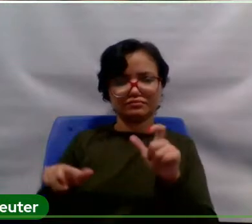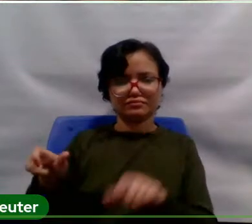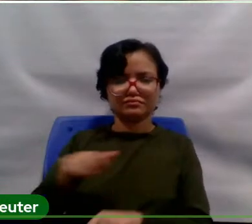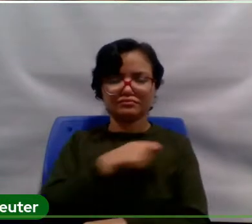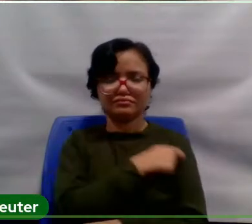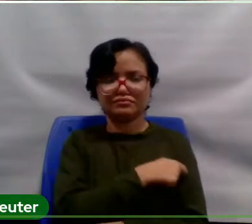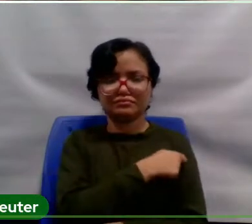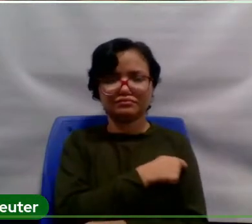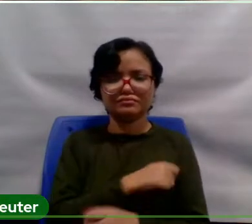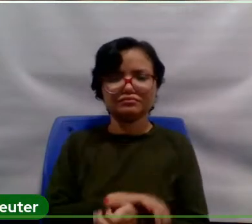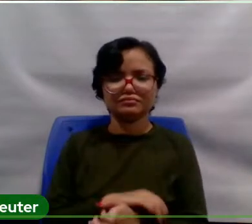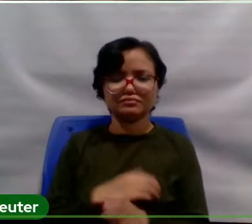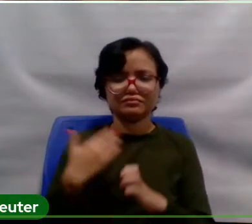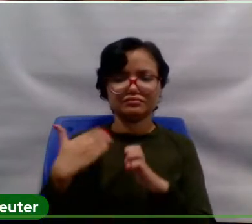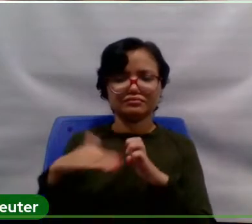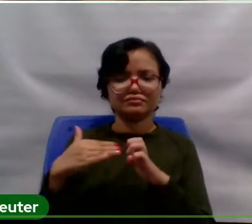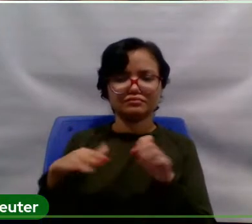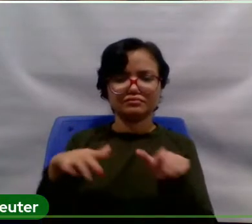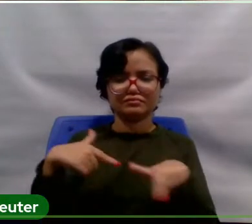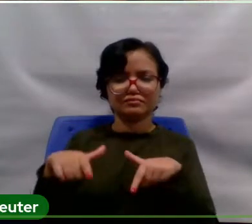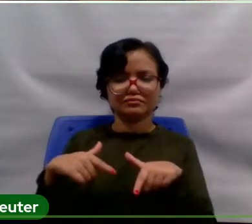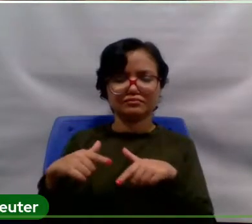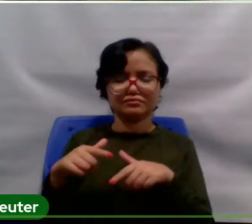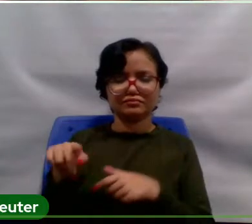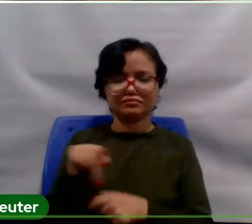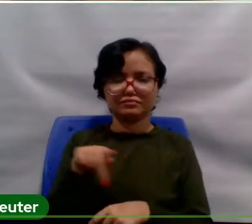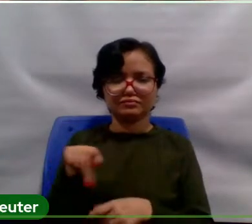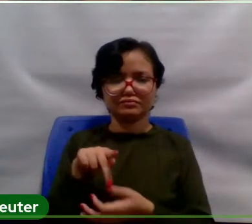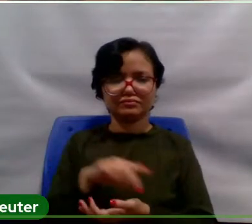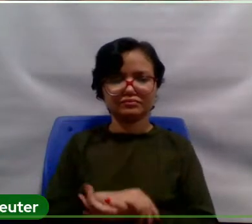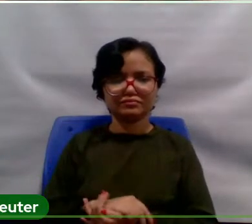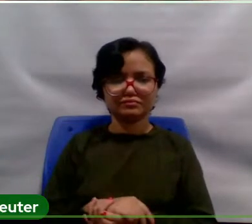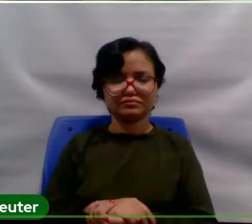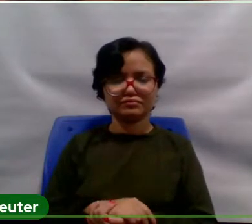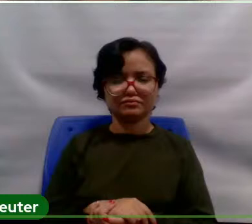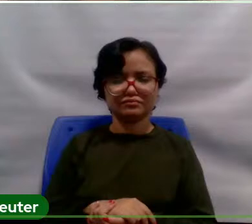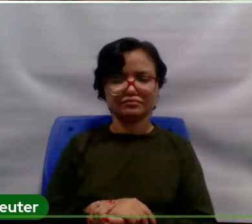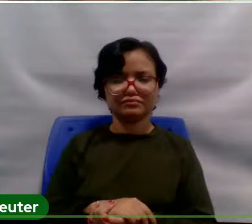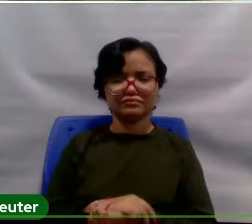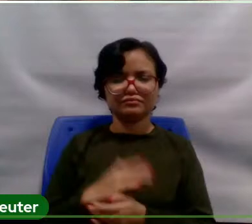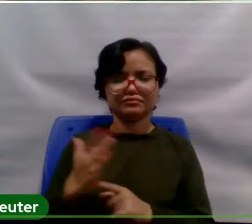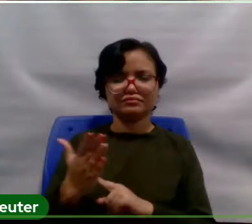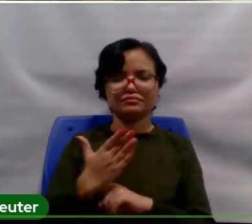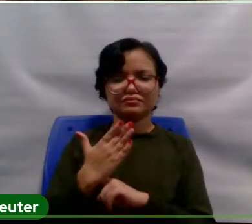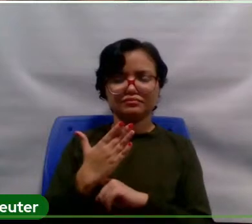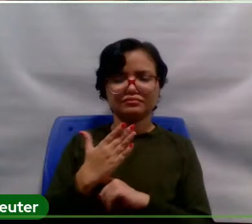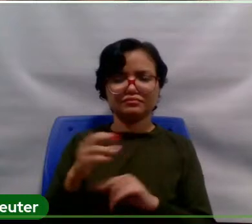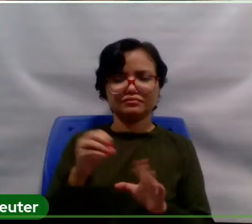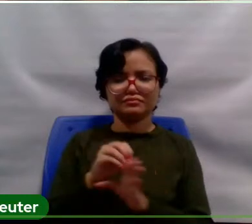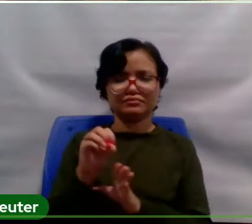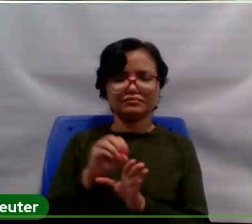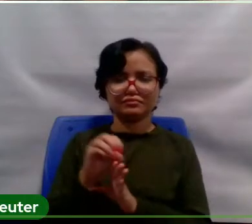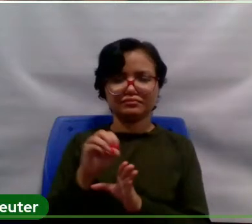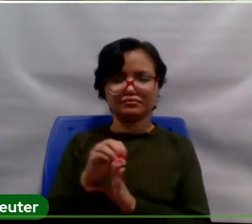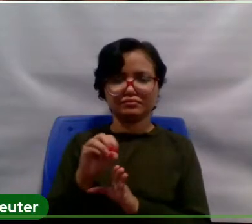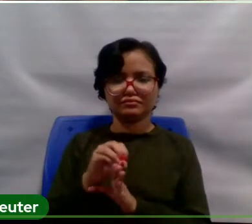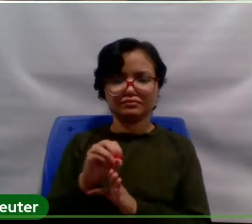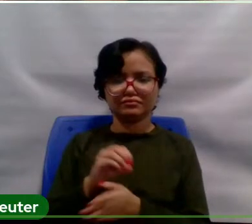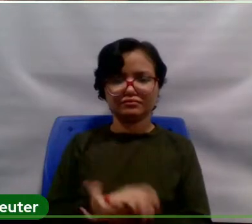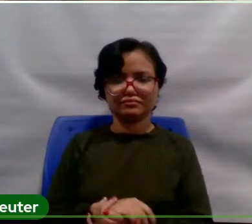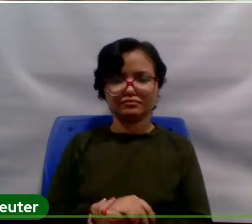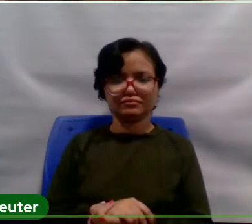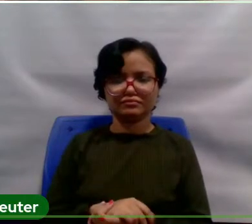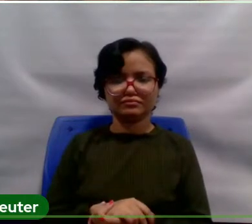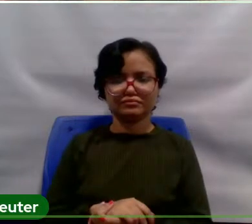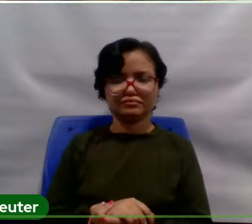enviaram os seus trabalhos, aos professores, né? Que estão colaborando com a orientação e com